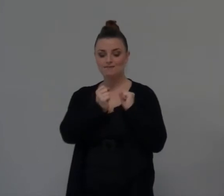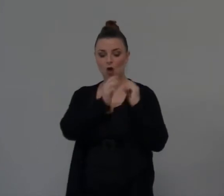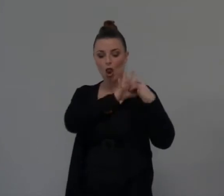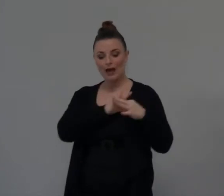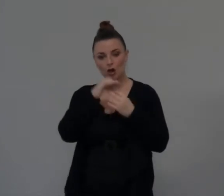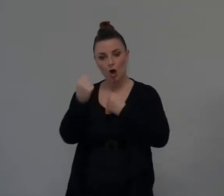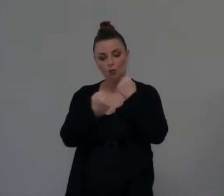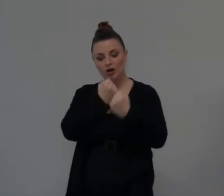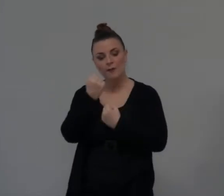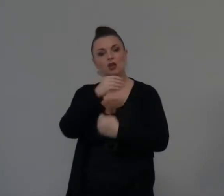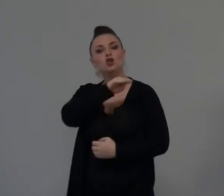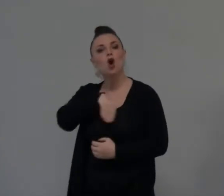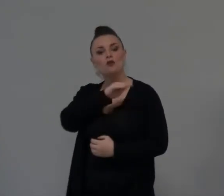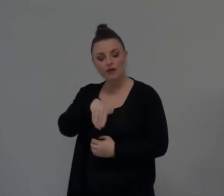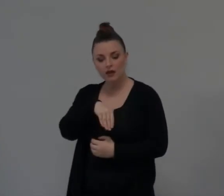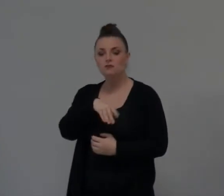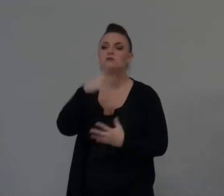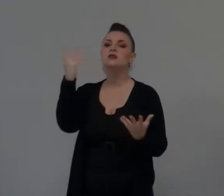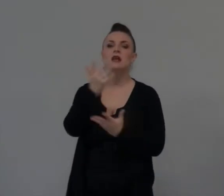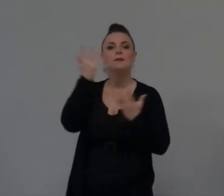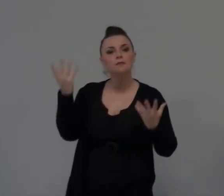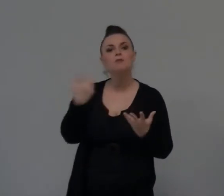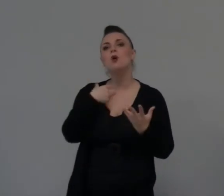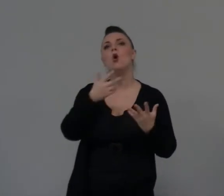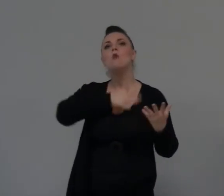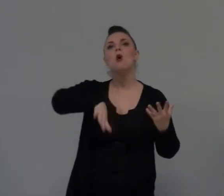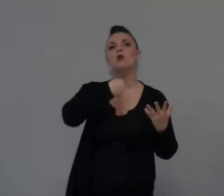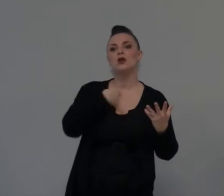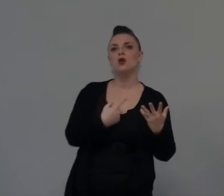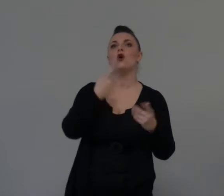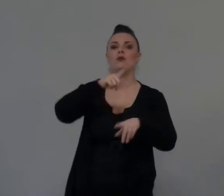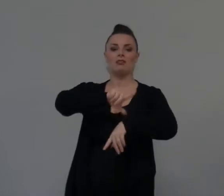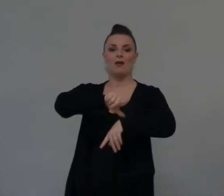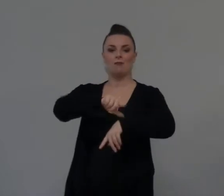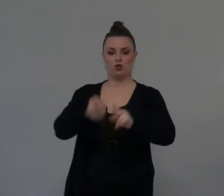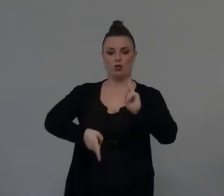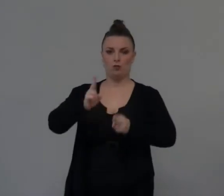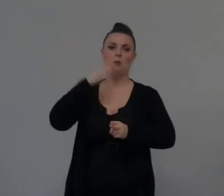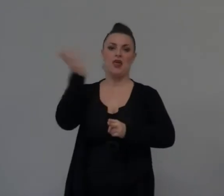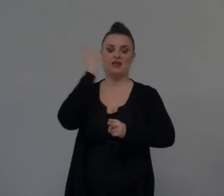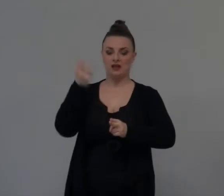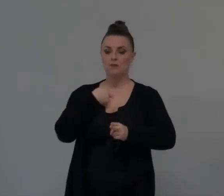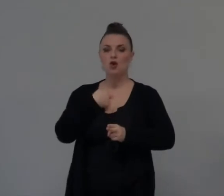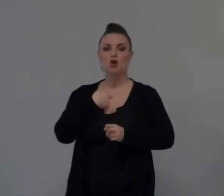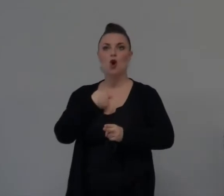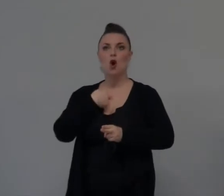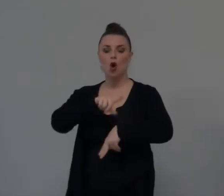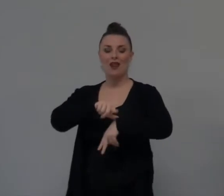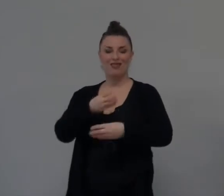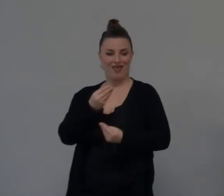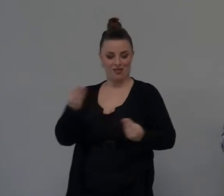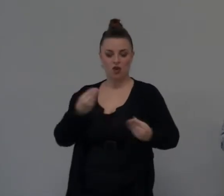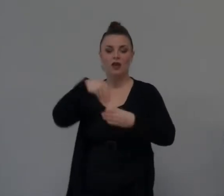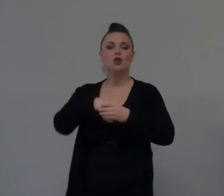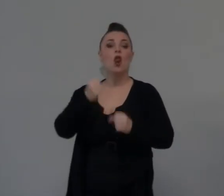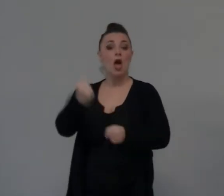passa più tempo, dove passa più tempo. Normalmente, se uno è nell'età lavorativa, il momento dove passiamo più tempo è